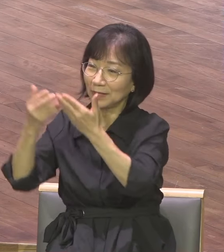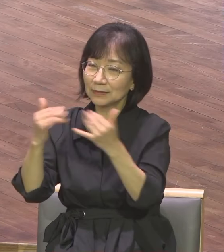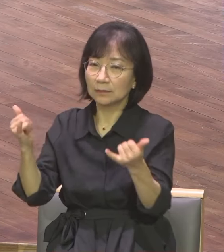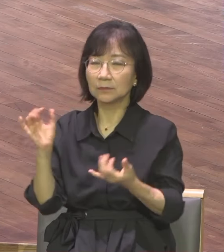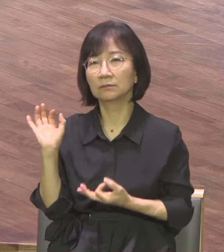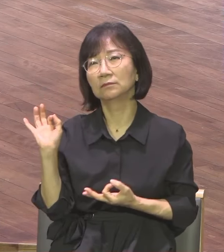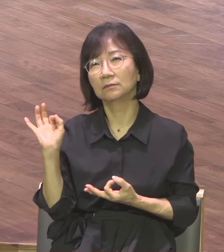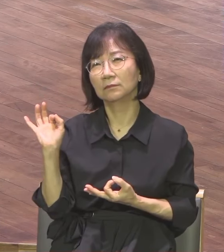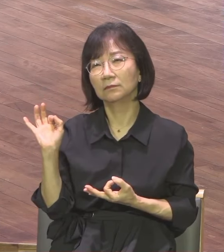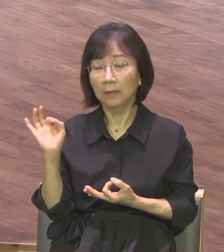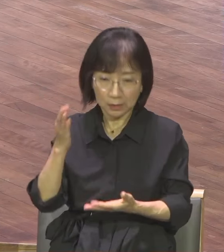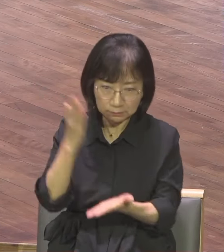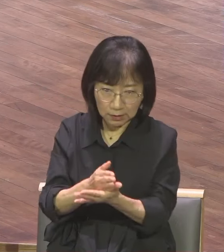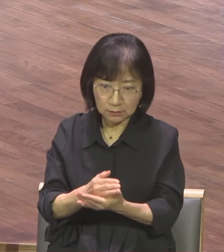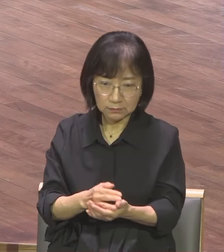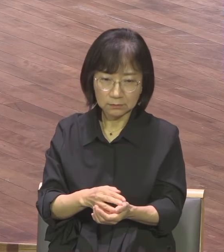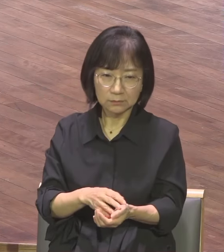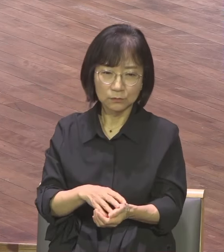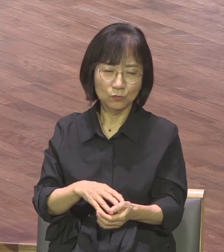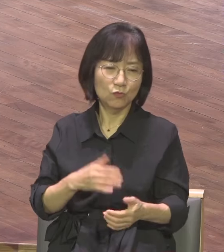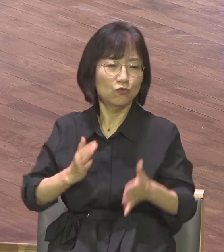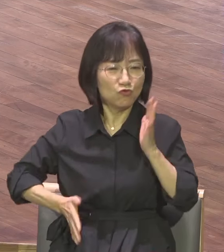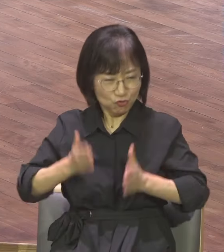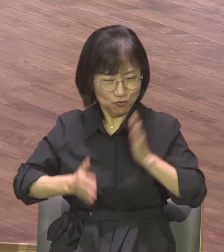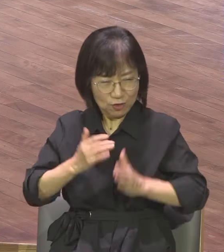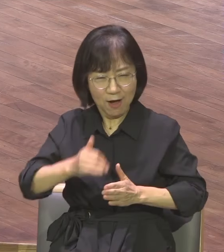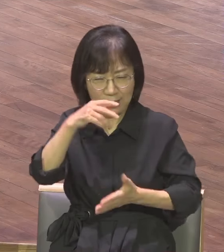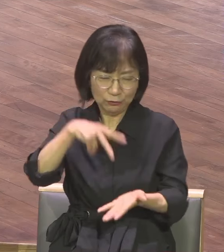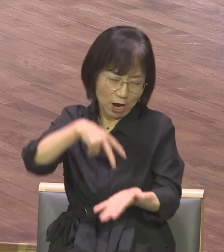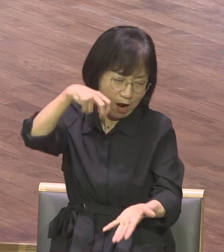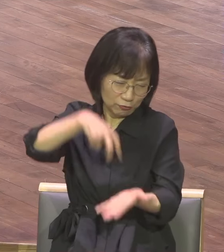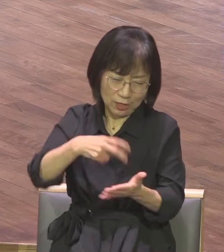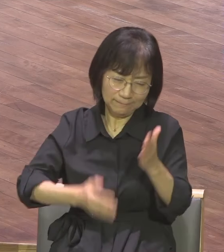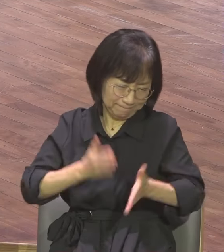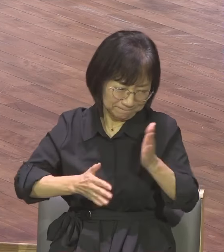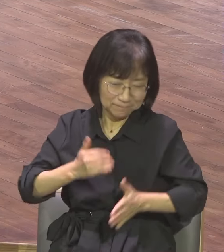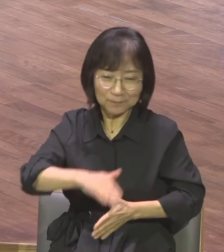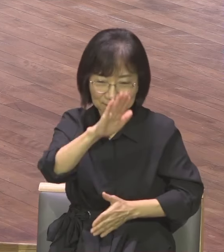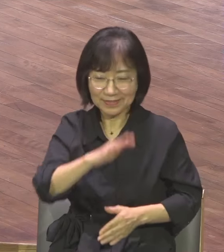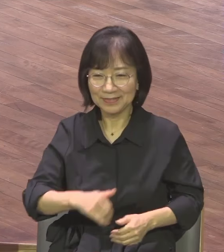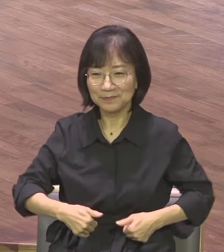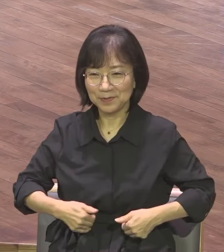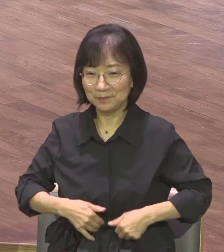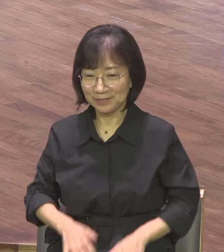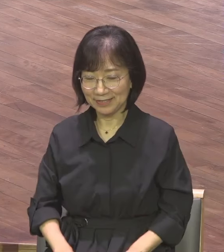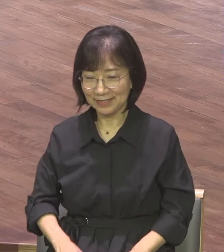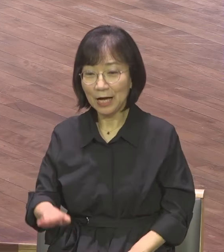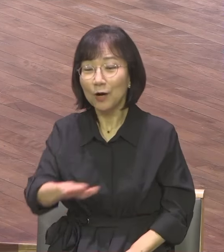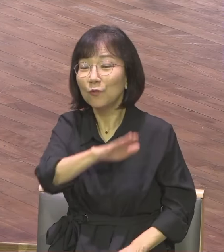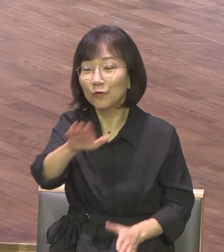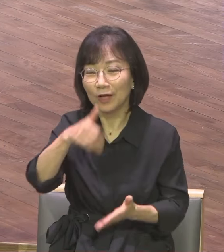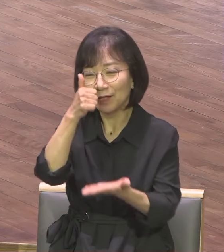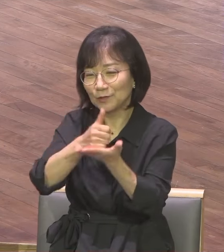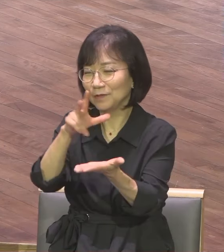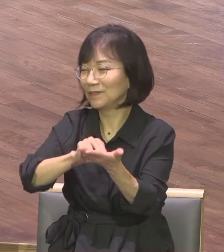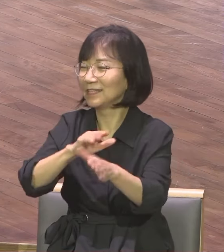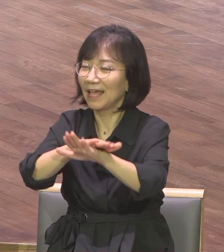우리에게 발과 발목의 힘을 주신 우리의 죄 문제를 해결해 주신 지옥의